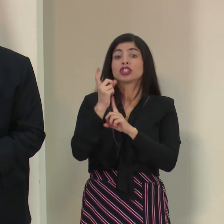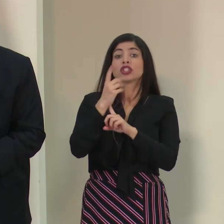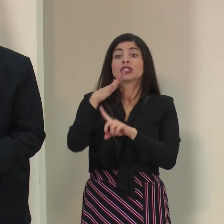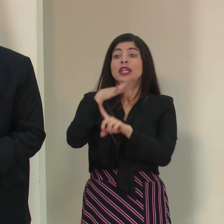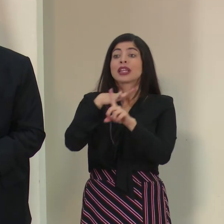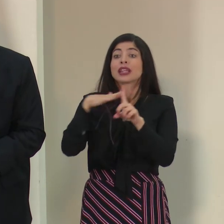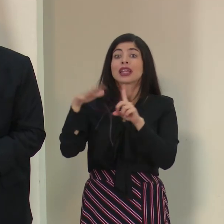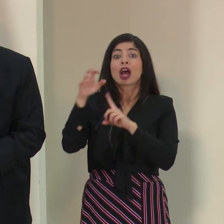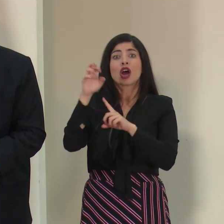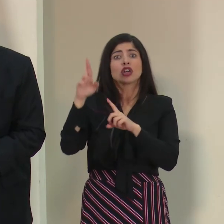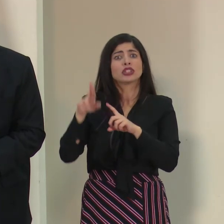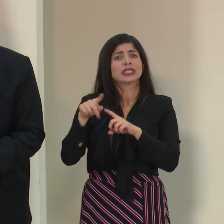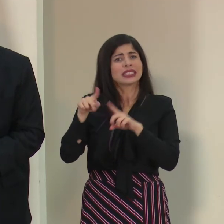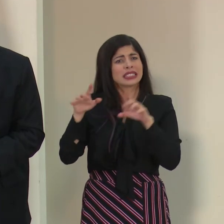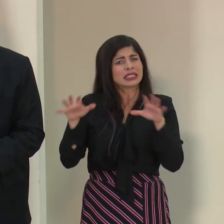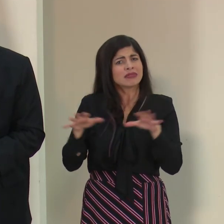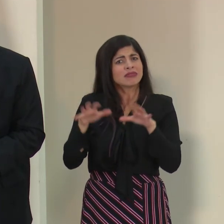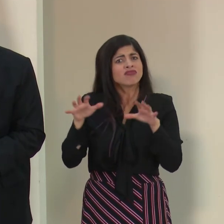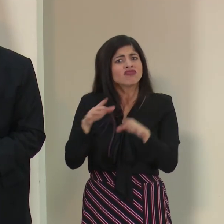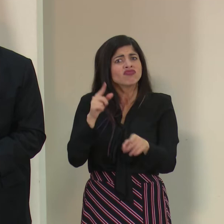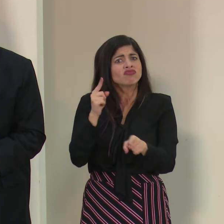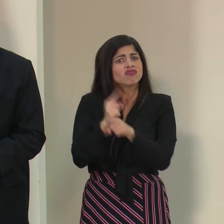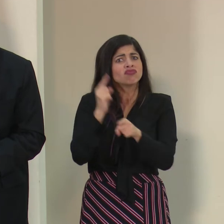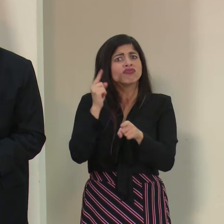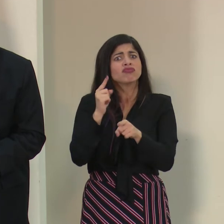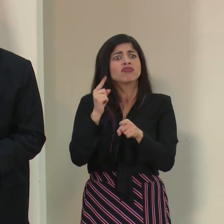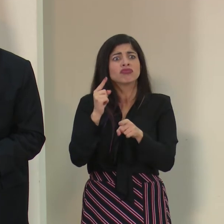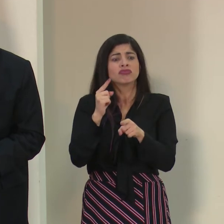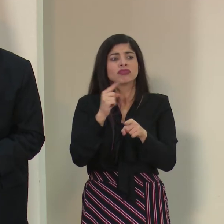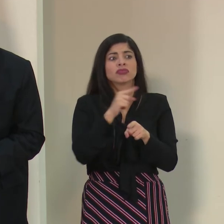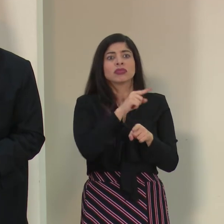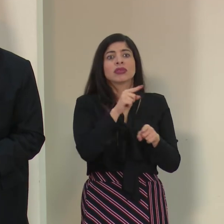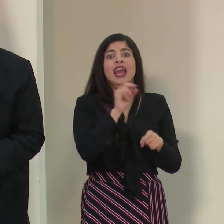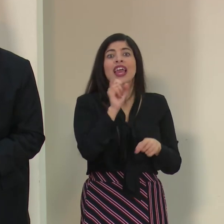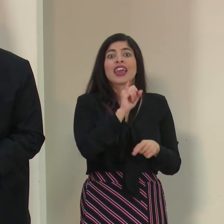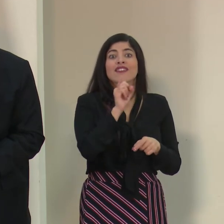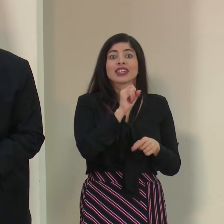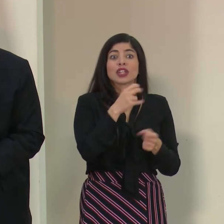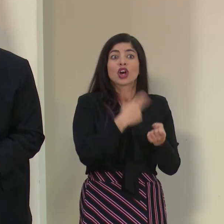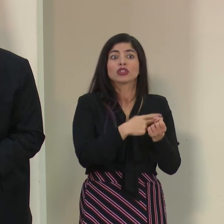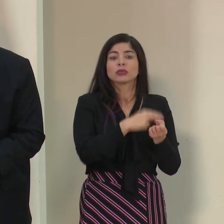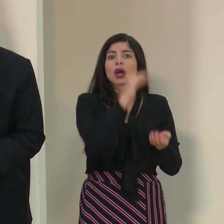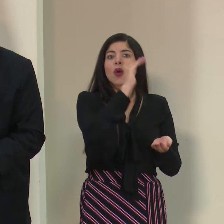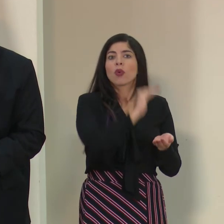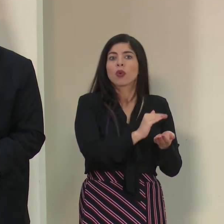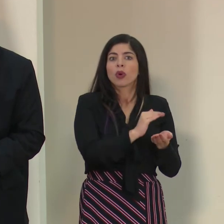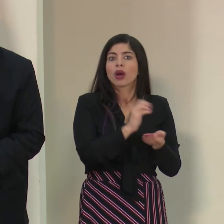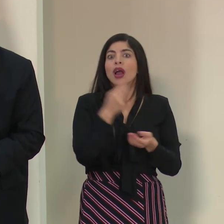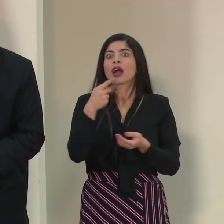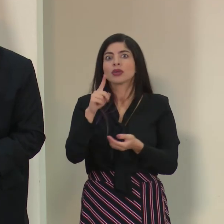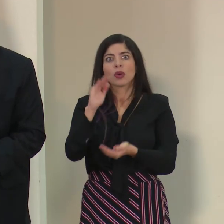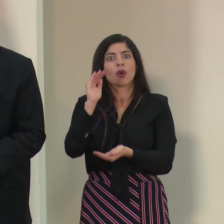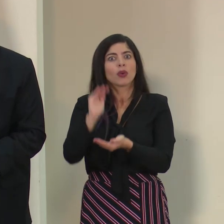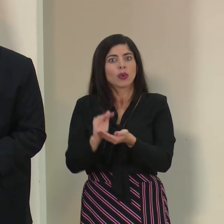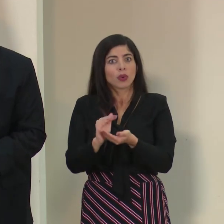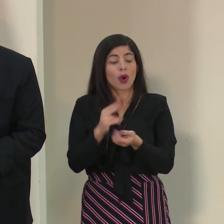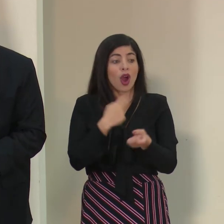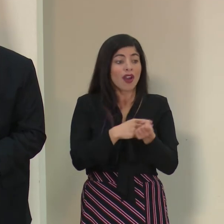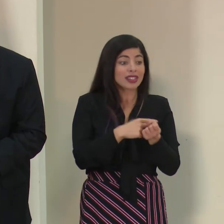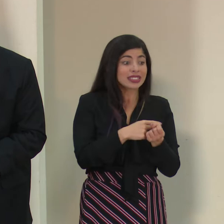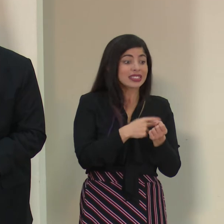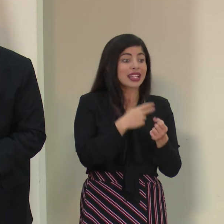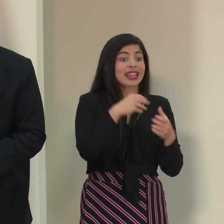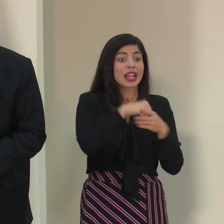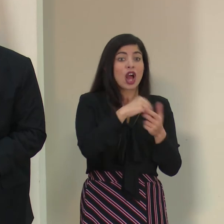costarricense se comportó de una forma tan efectiva que inclusive bajaron las infecciones a nivel hospitalario, las infecciones intrahospitalares y las infecciones